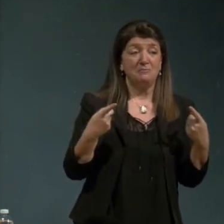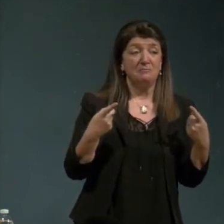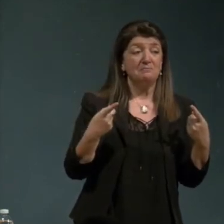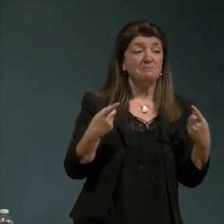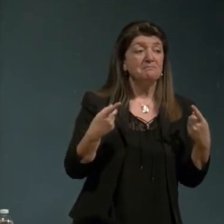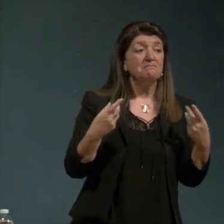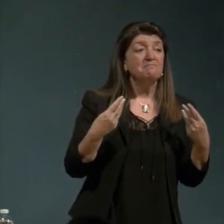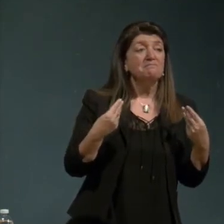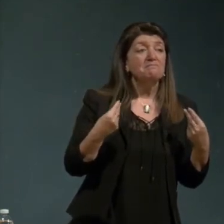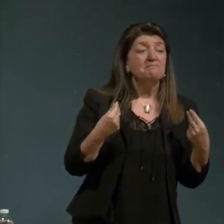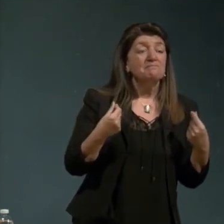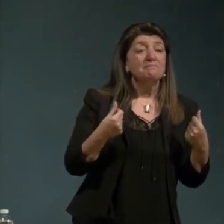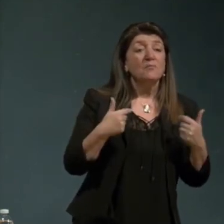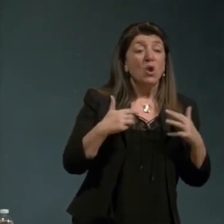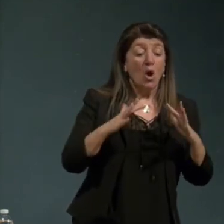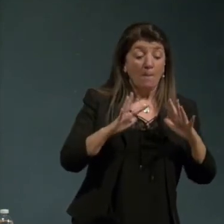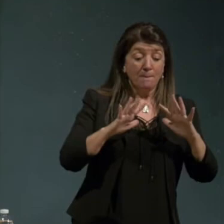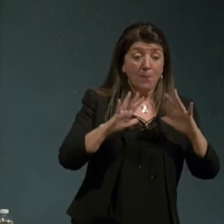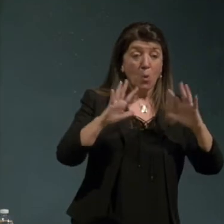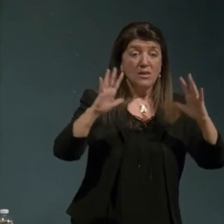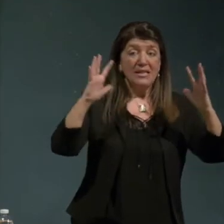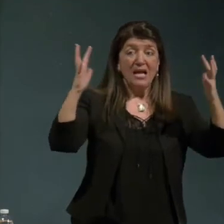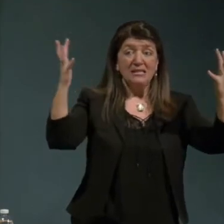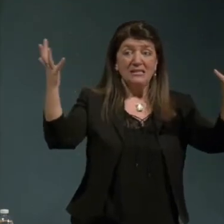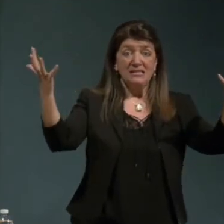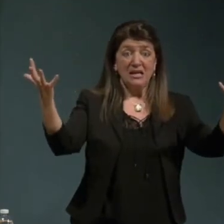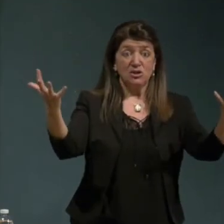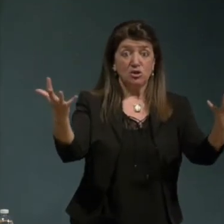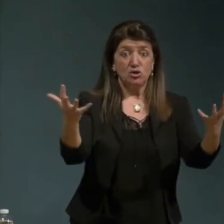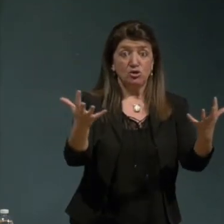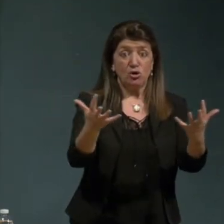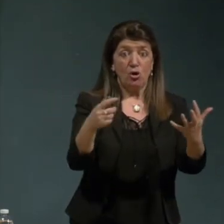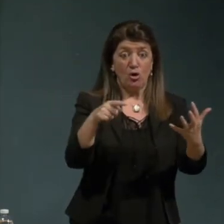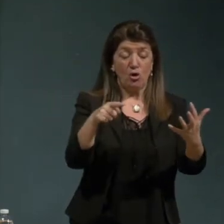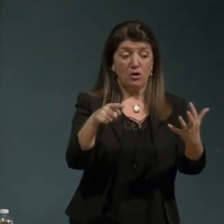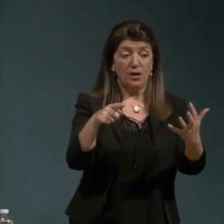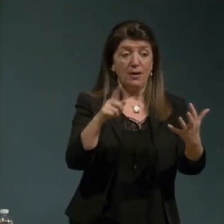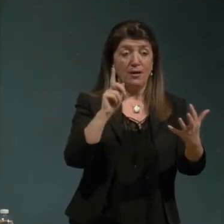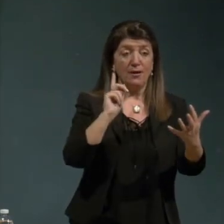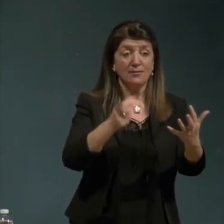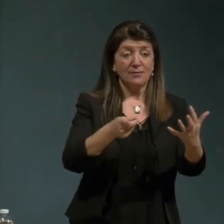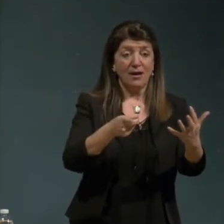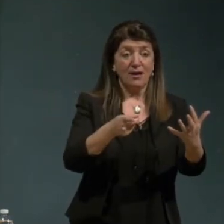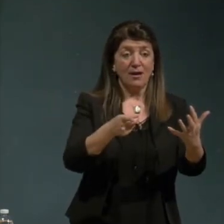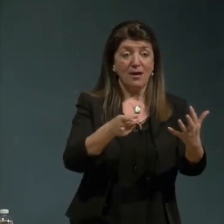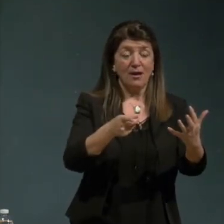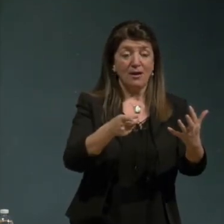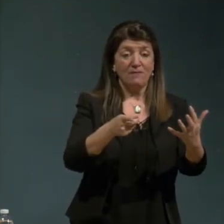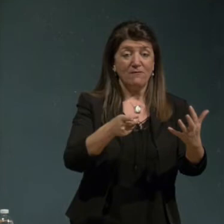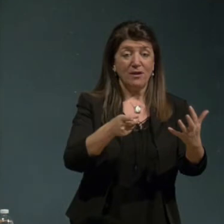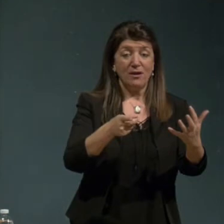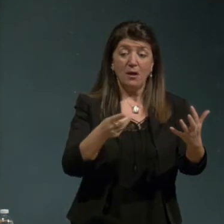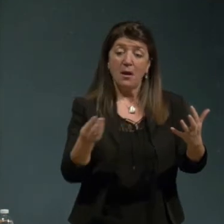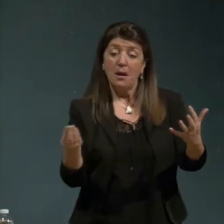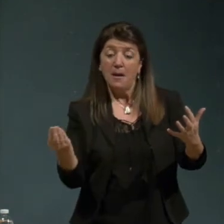la mondializzazione deve essere compensata per